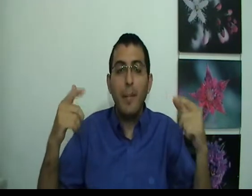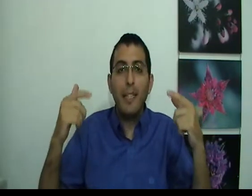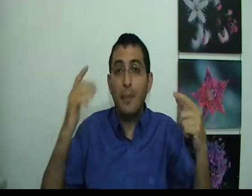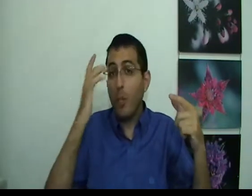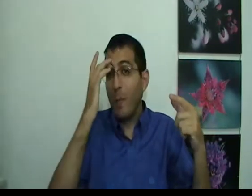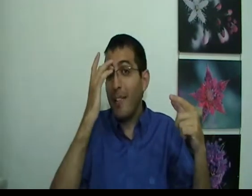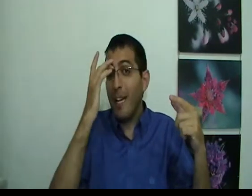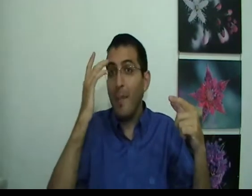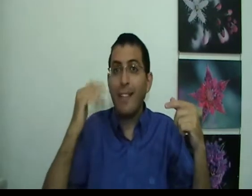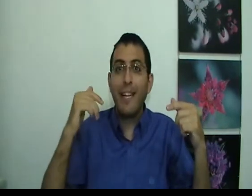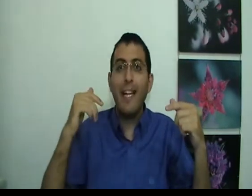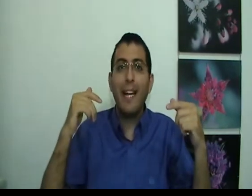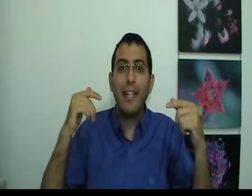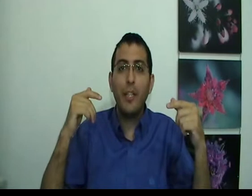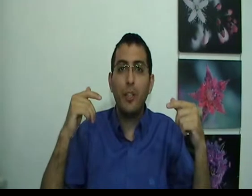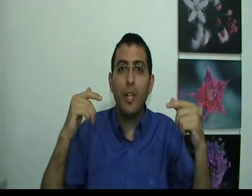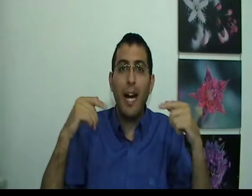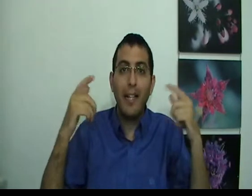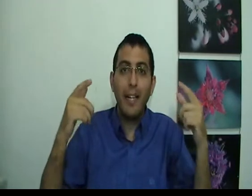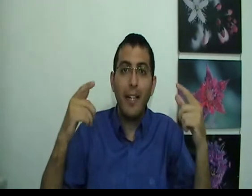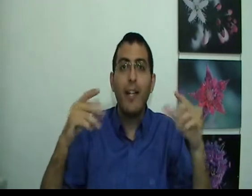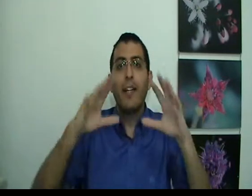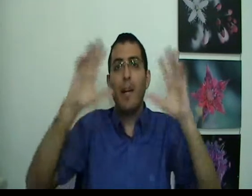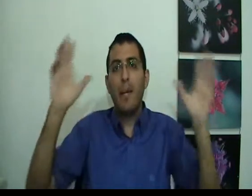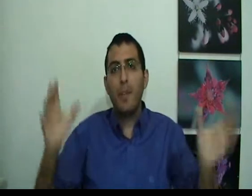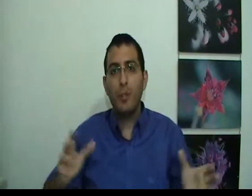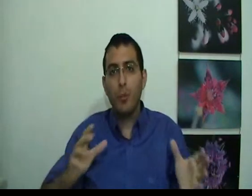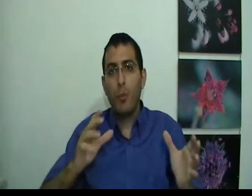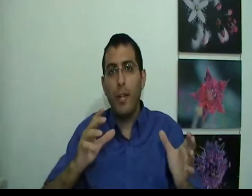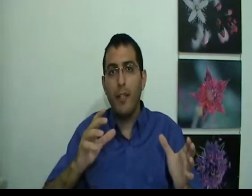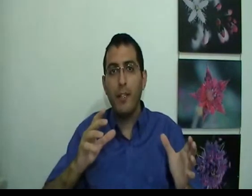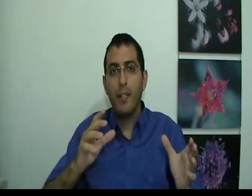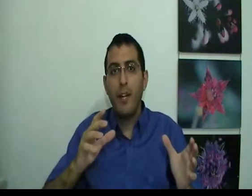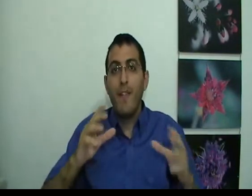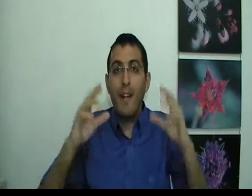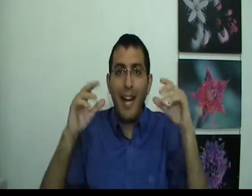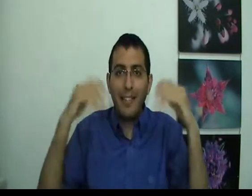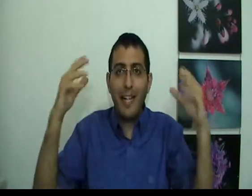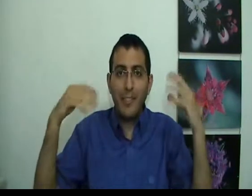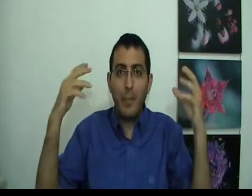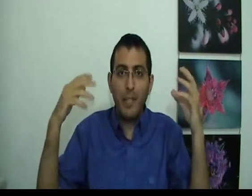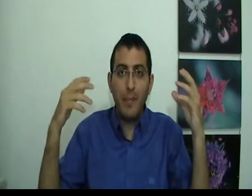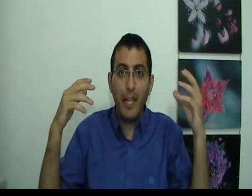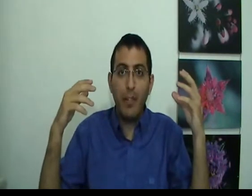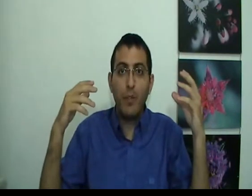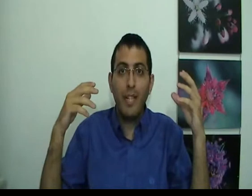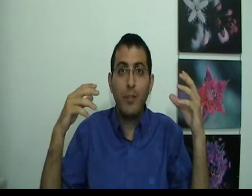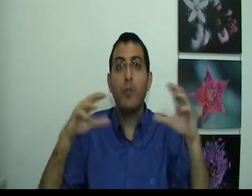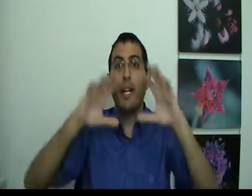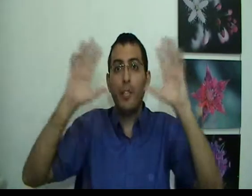בעצם יגרום לאדם להתחיל להרגיש אני כלפי המציאות כולה ואז אחרי שהבן אדם יגיע לתובנה הזאת והוא ירגיש